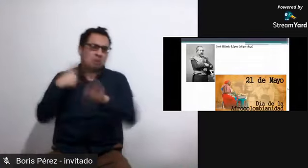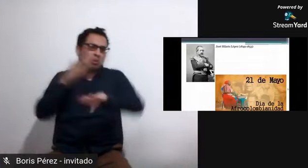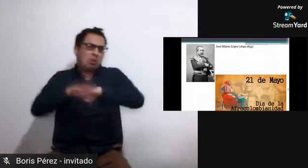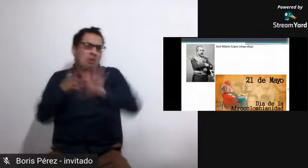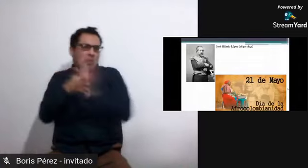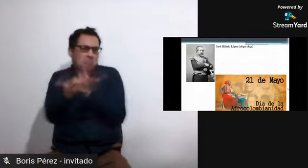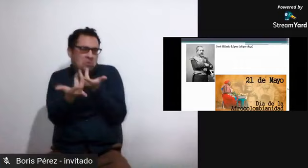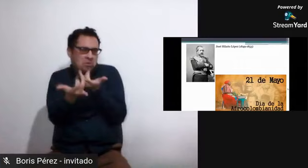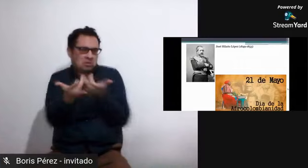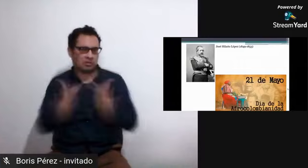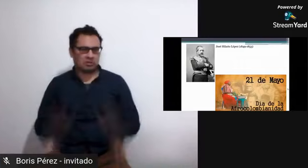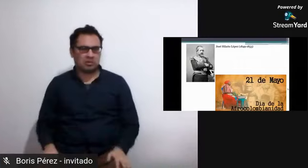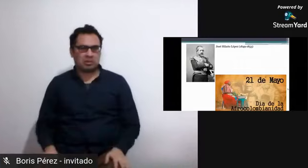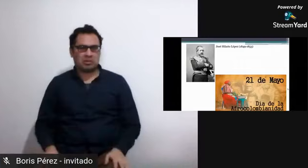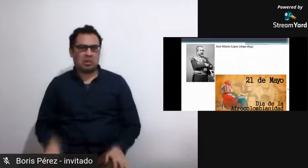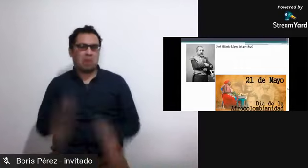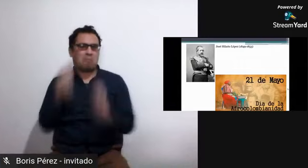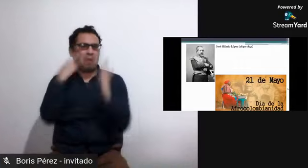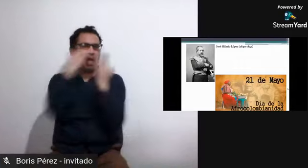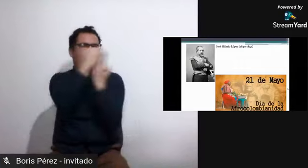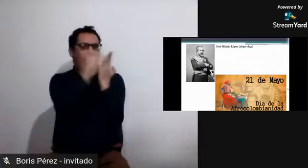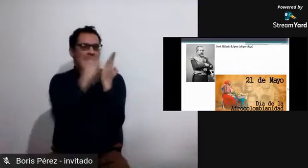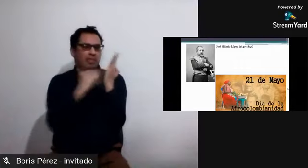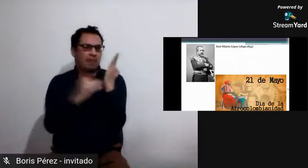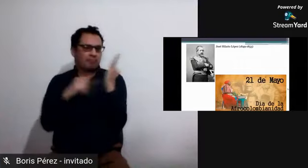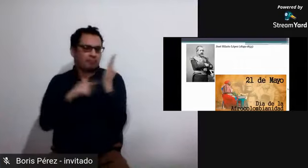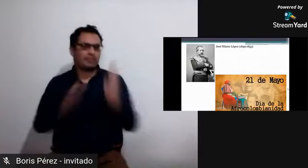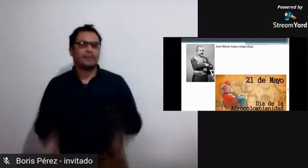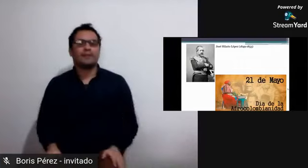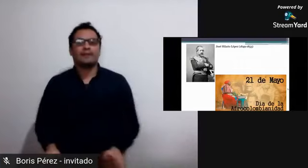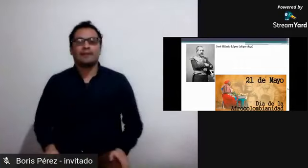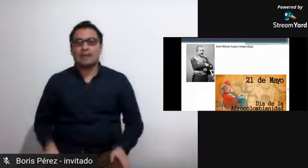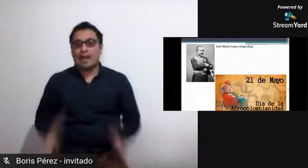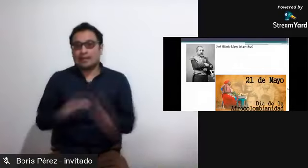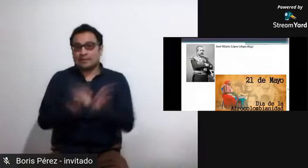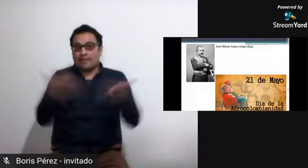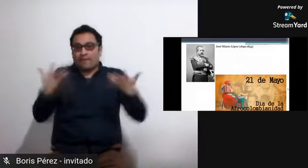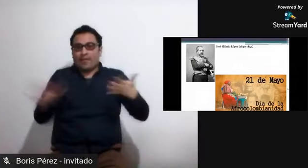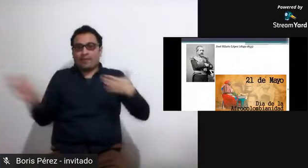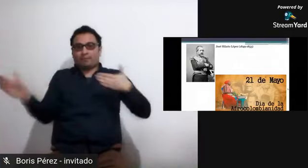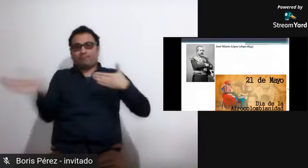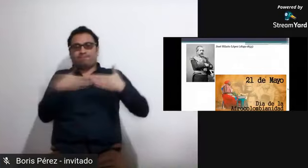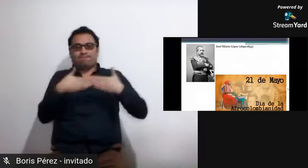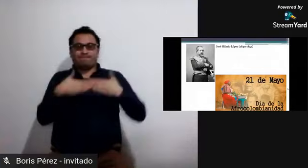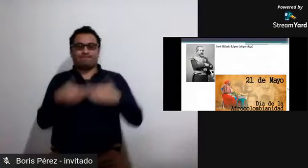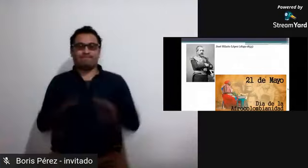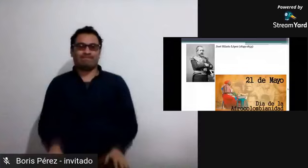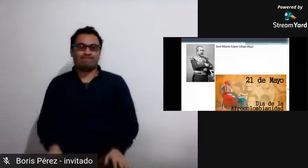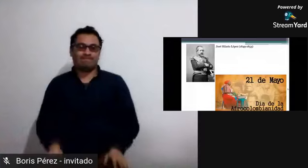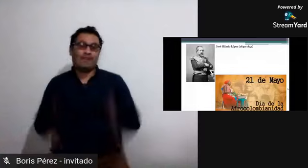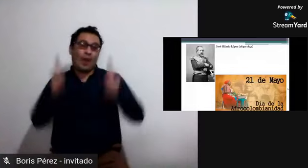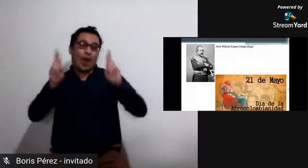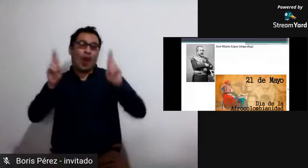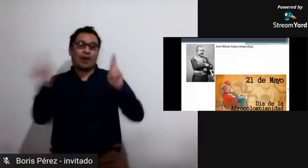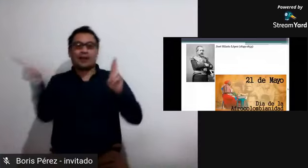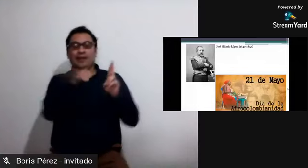siguiente tertulia que vamos a tener posterior a la invitación del señor Óscar Quintero, quien